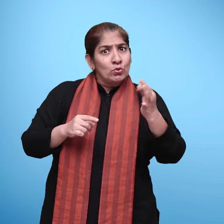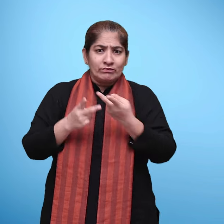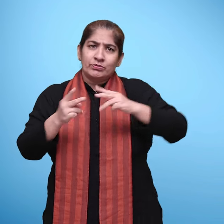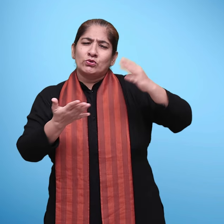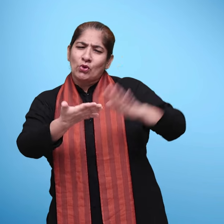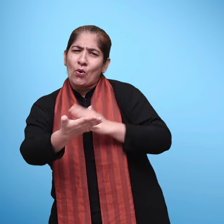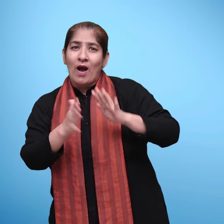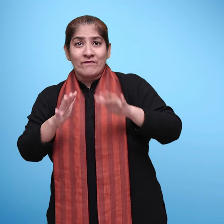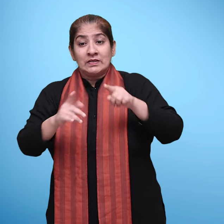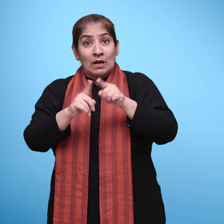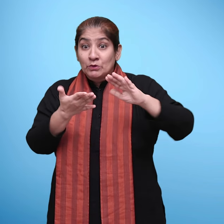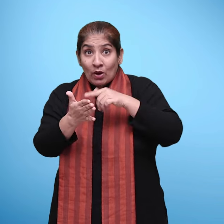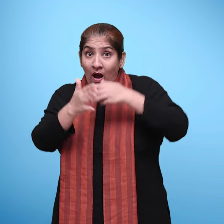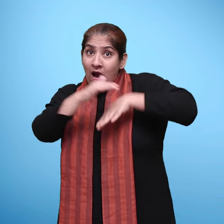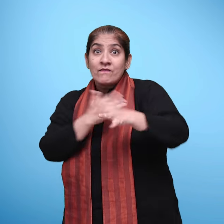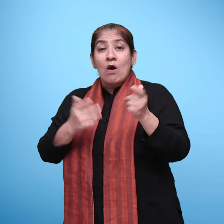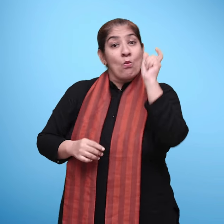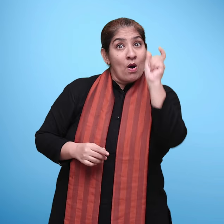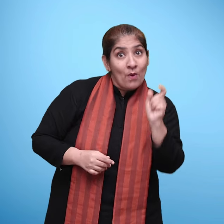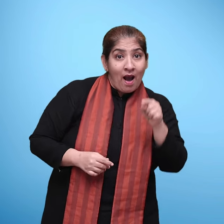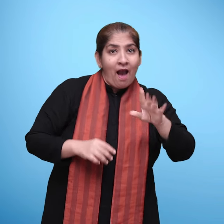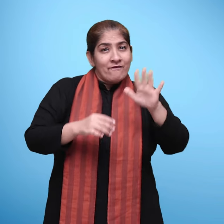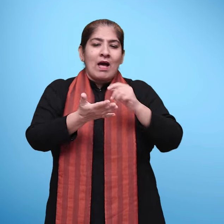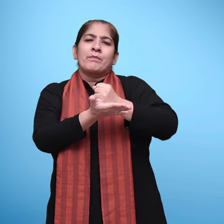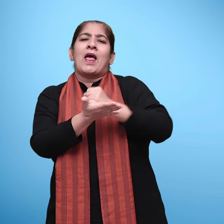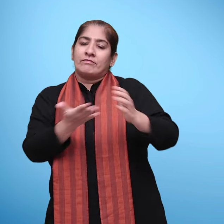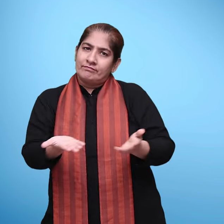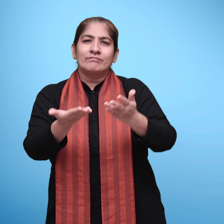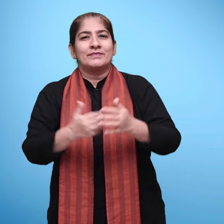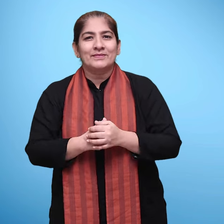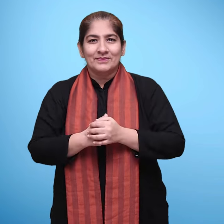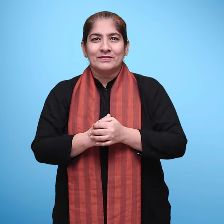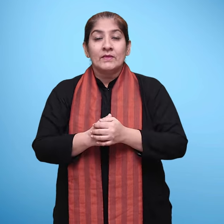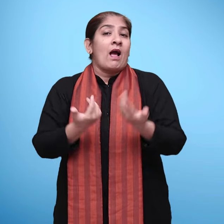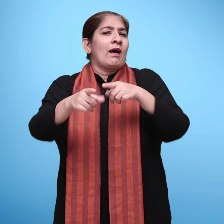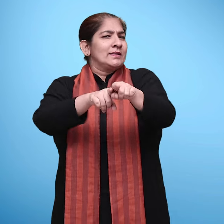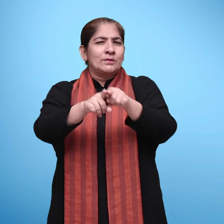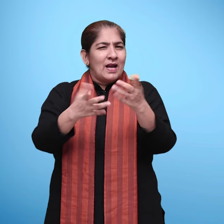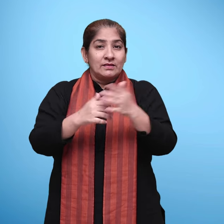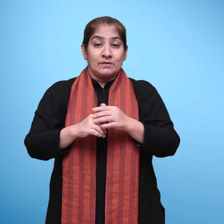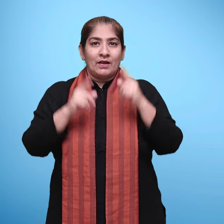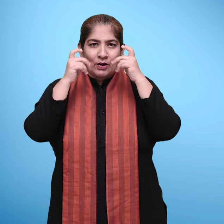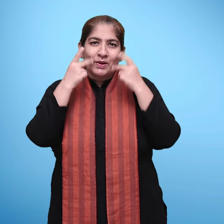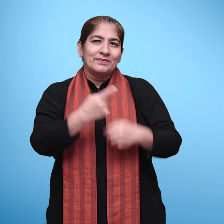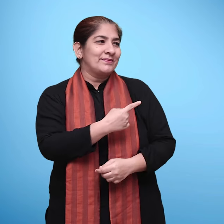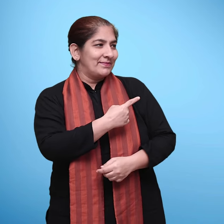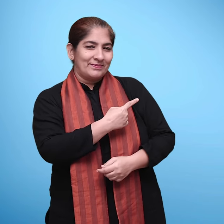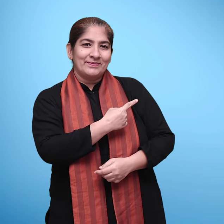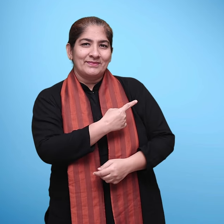करना, नई कविताओं गढ़ना, कविताओं में आएश जबदों के साथ कारी करना आदी अवसर भी दिये गए हैं उधारन के लिए